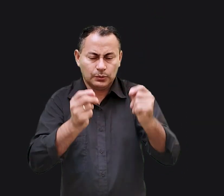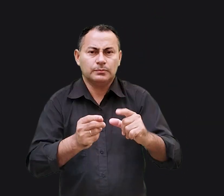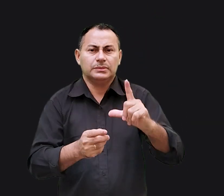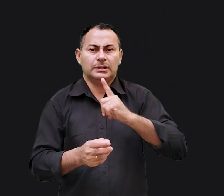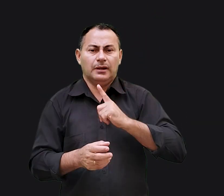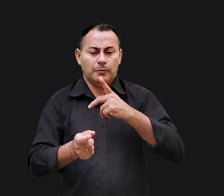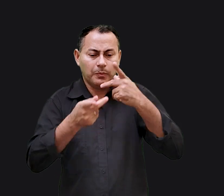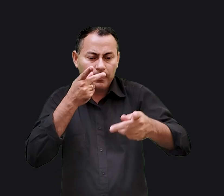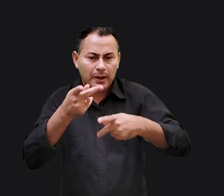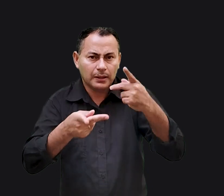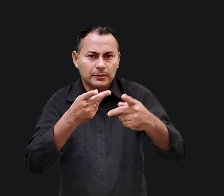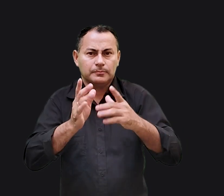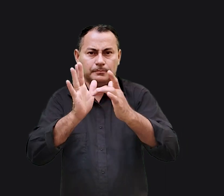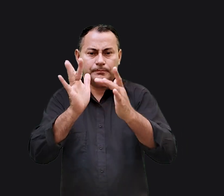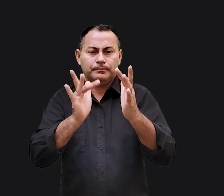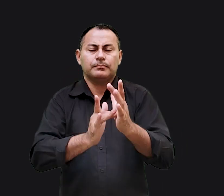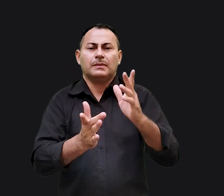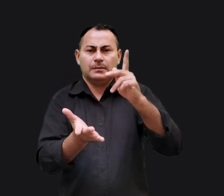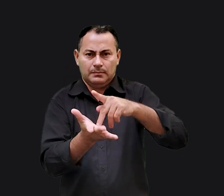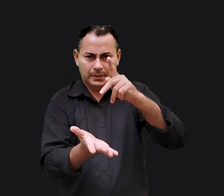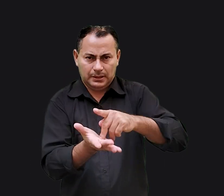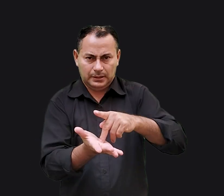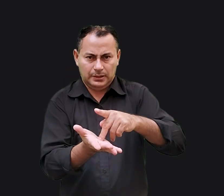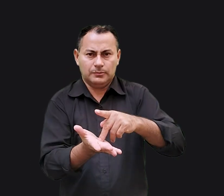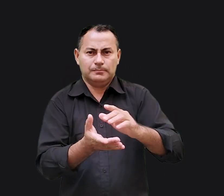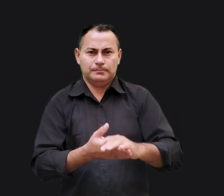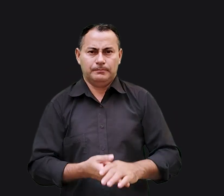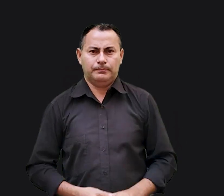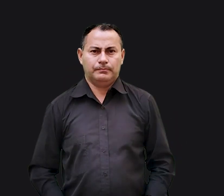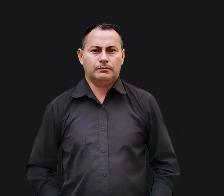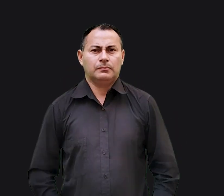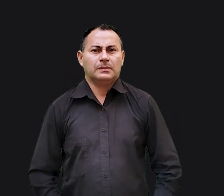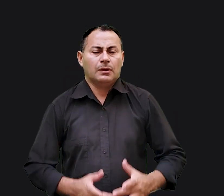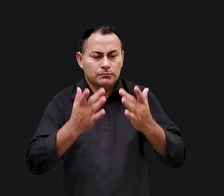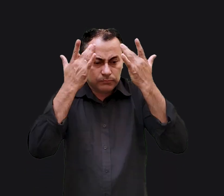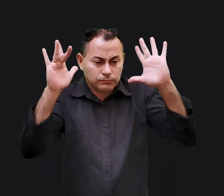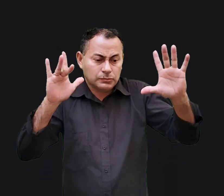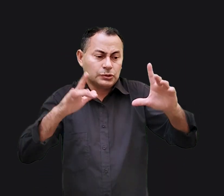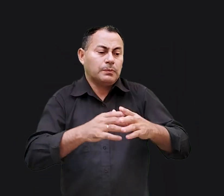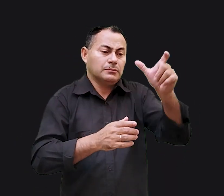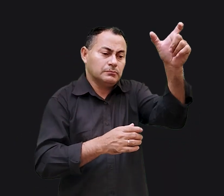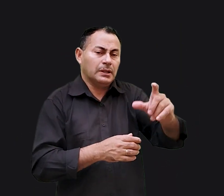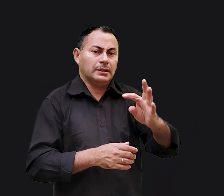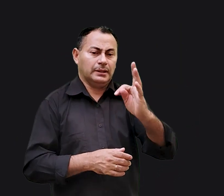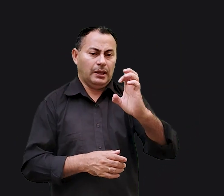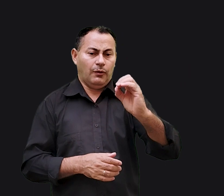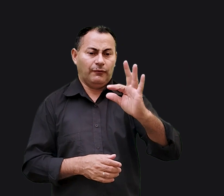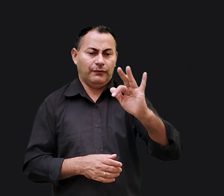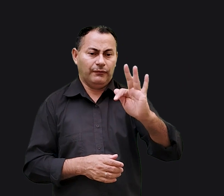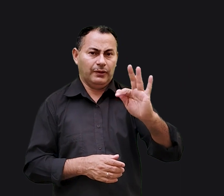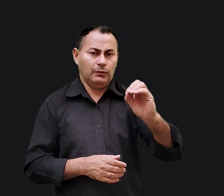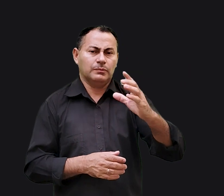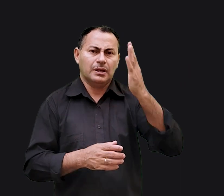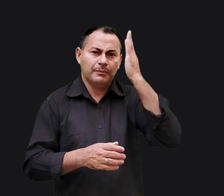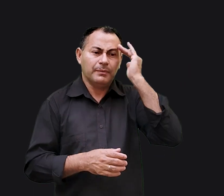de que tudo o que tinha sido dito a respeito de Jesus era verdadeiro. Não sabemos muito sobre Teófilo, exceto que era grego.